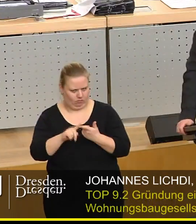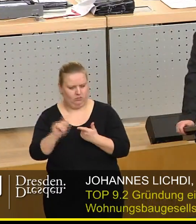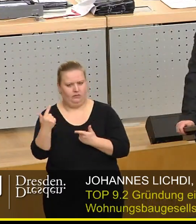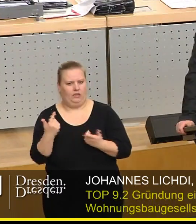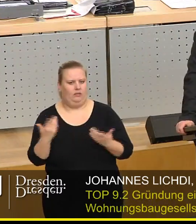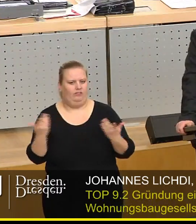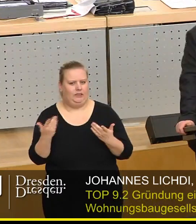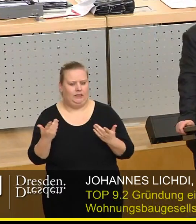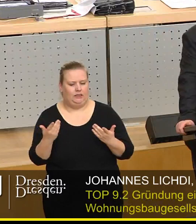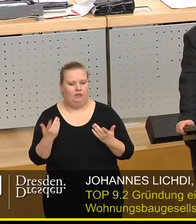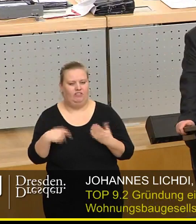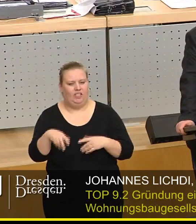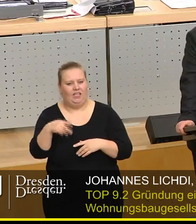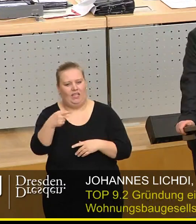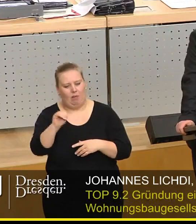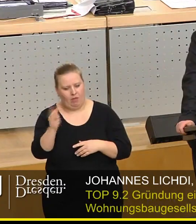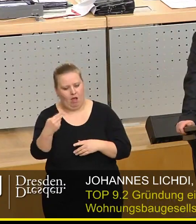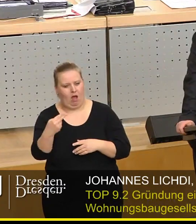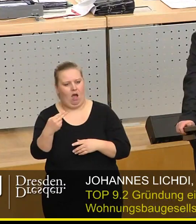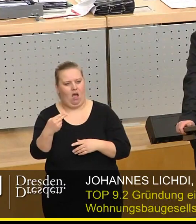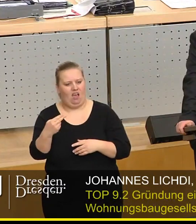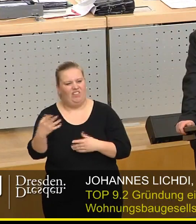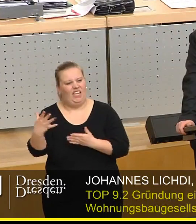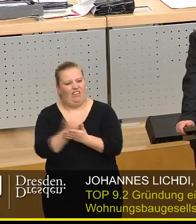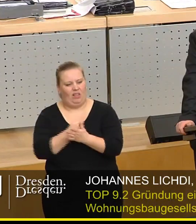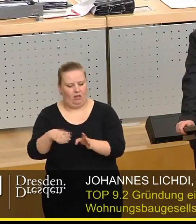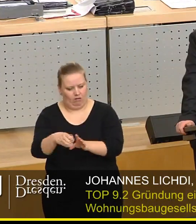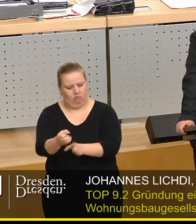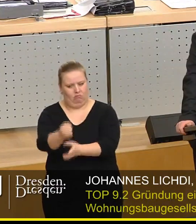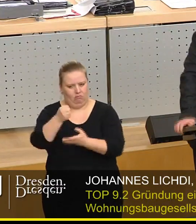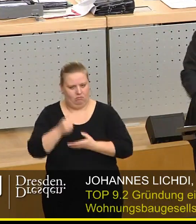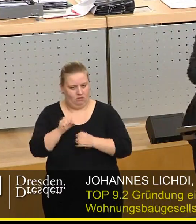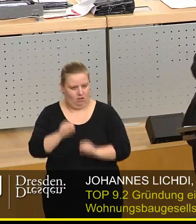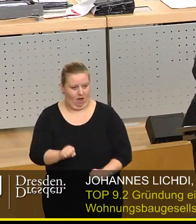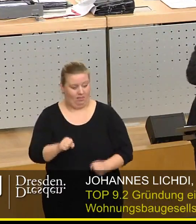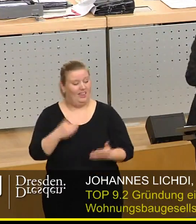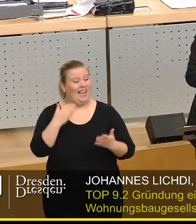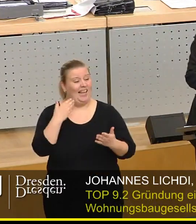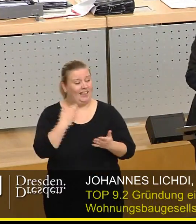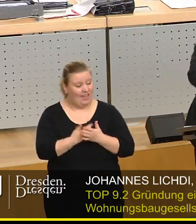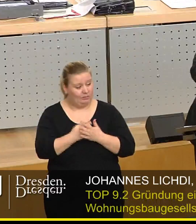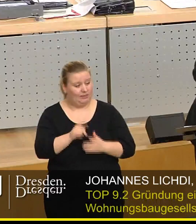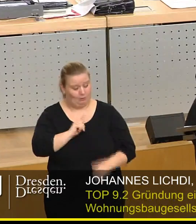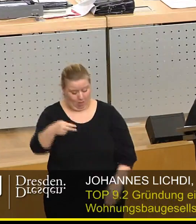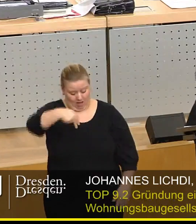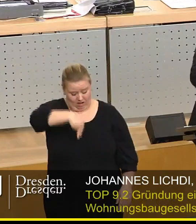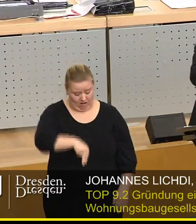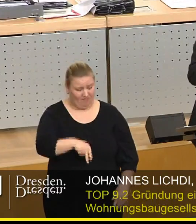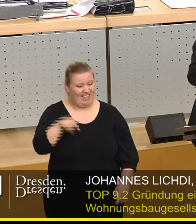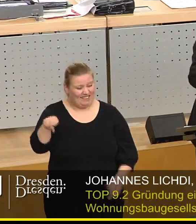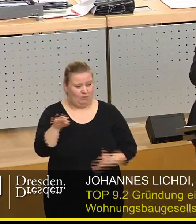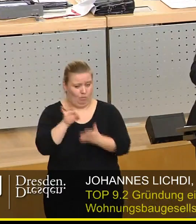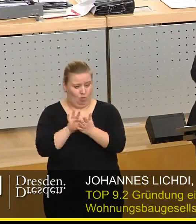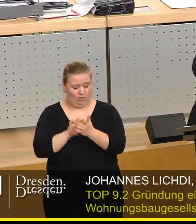es sei leichter aus der GbH und CoKG Gewinne zu entnehmen. Genau deswegen bin ich hier noch mal vorgekommen, weil genau diese